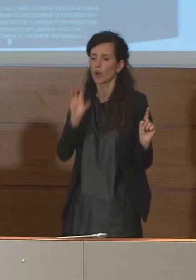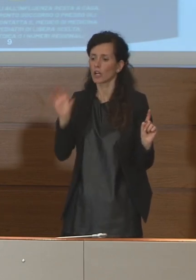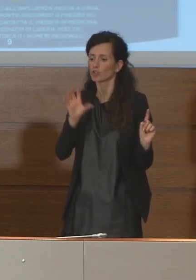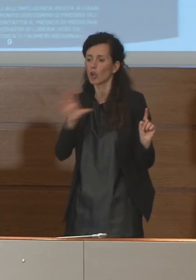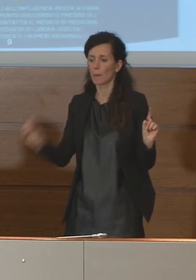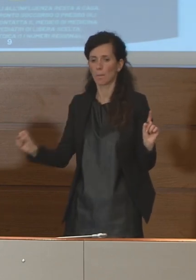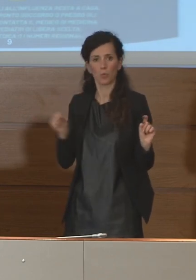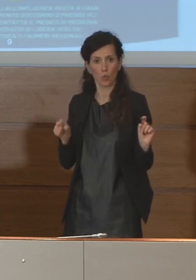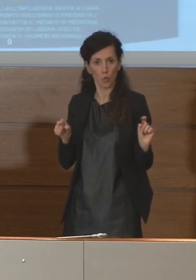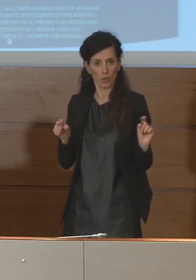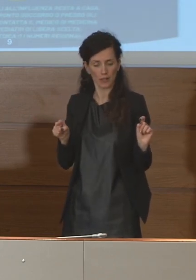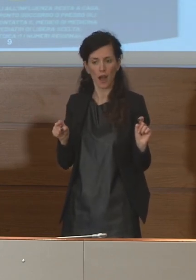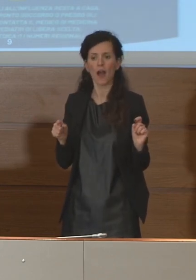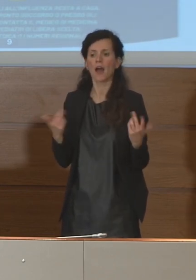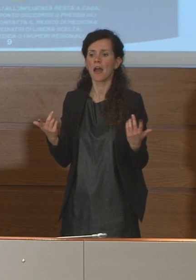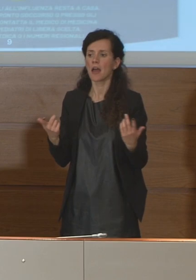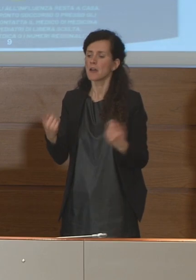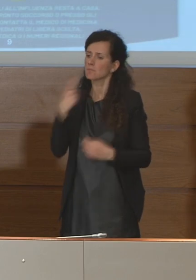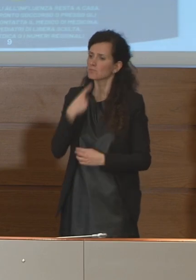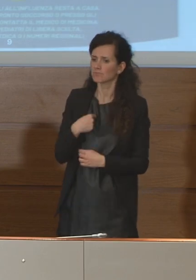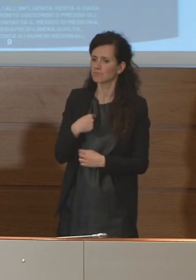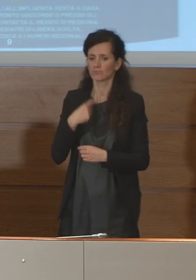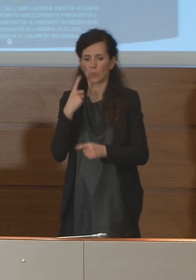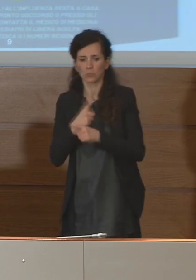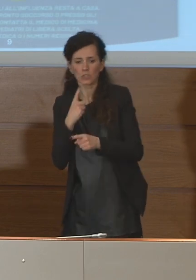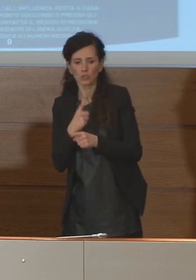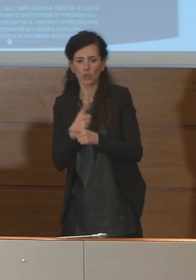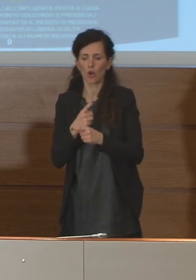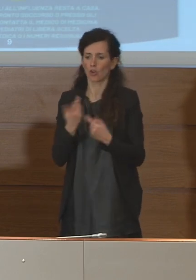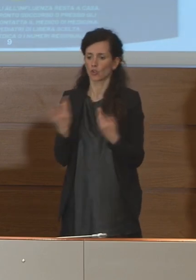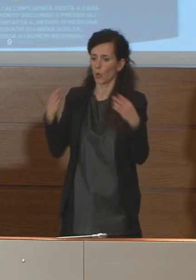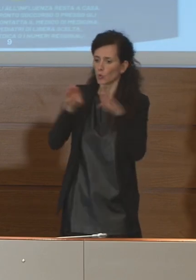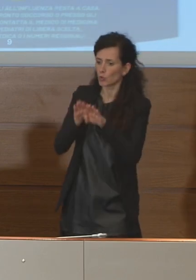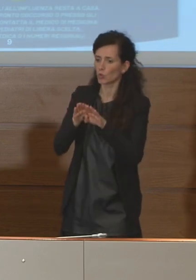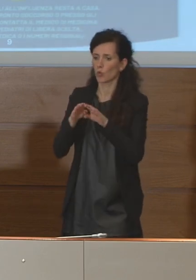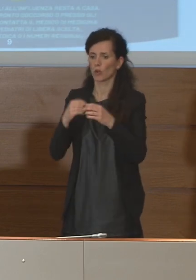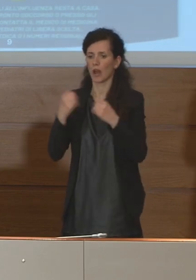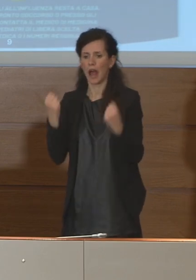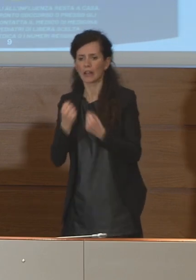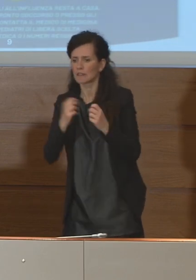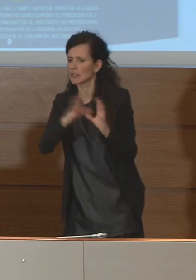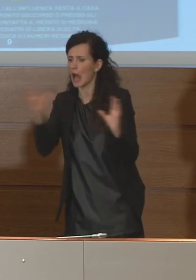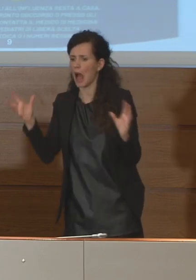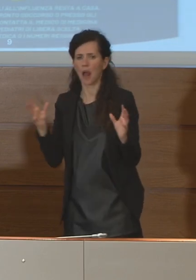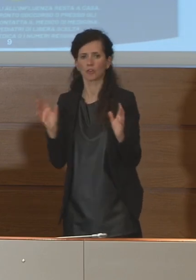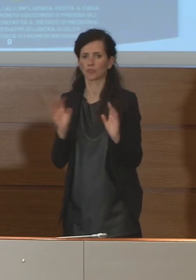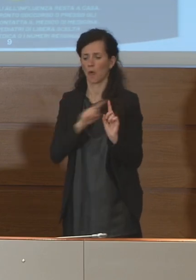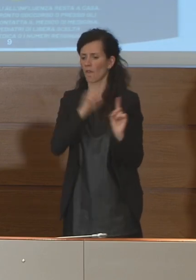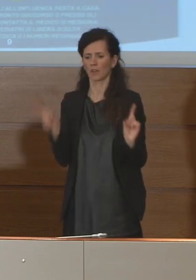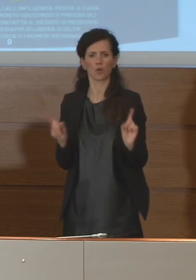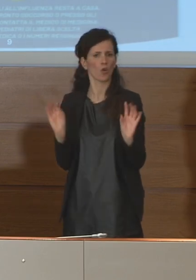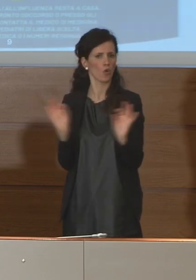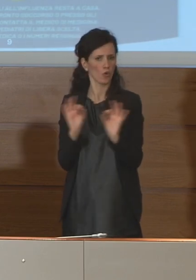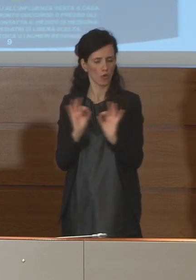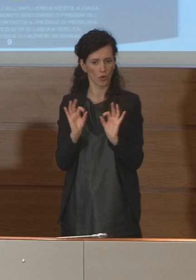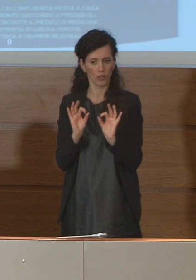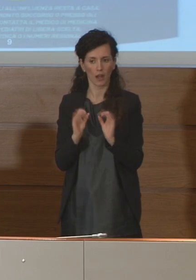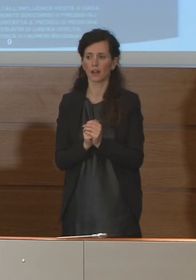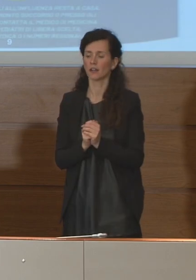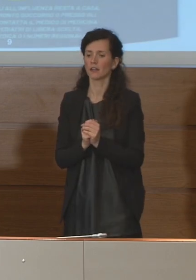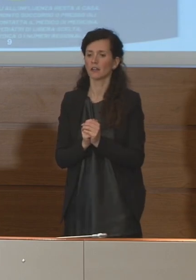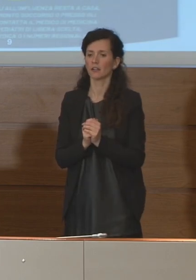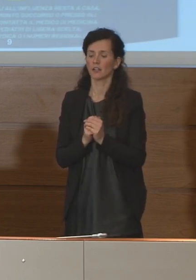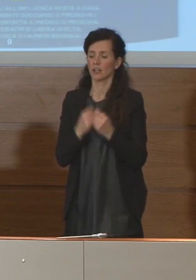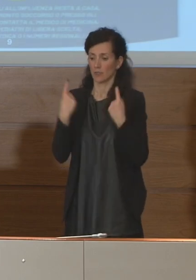esigenze di fare valutazioni circa chiusure o altre attività quindi è questa